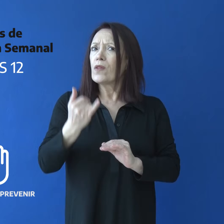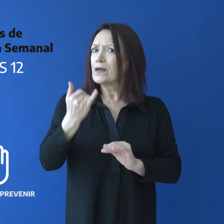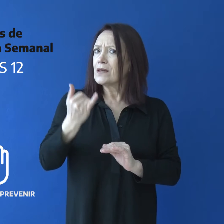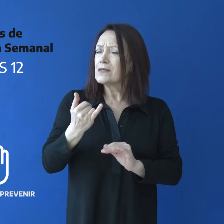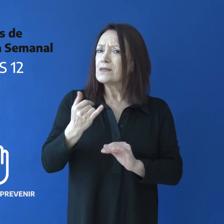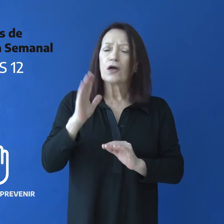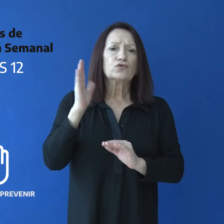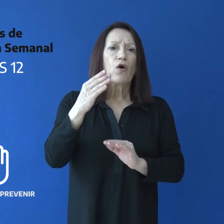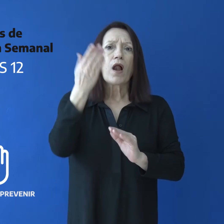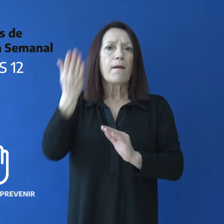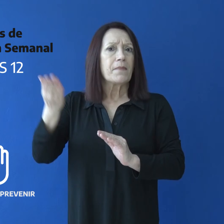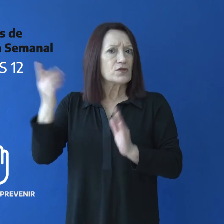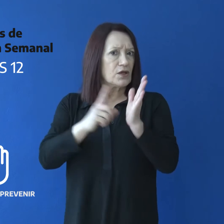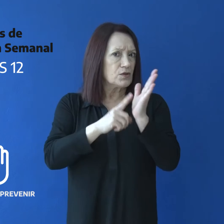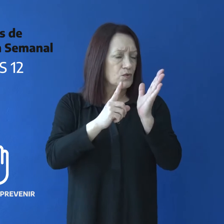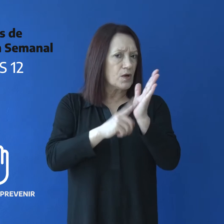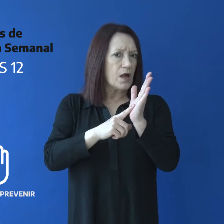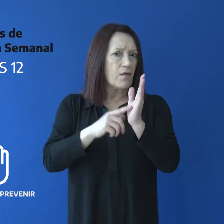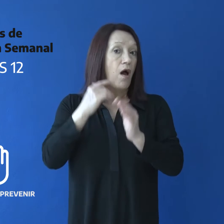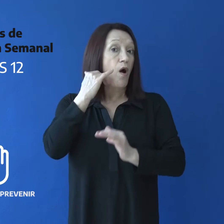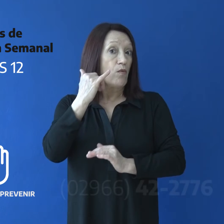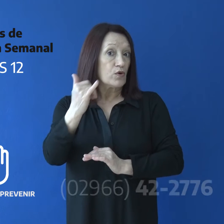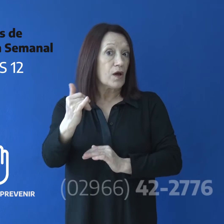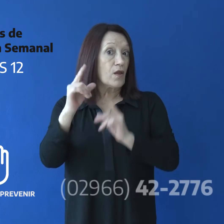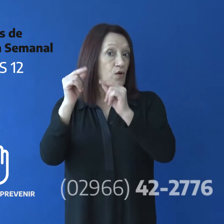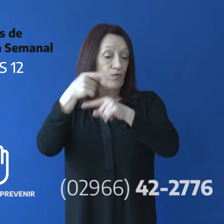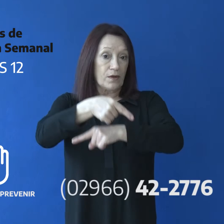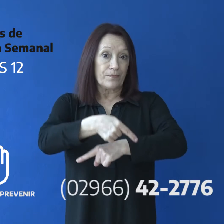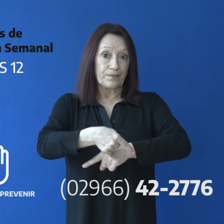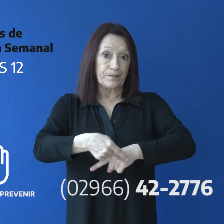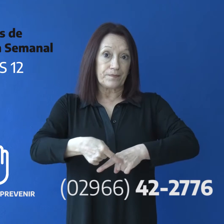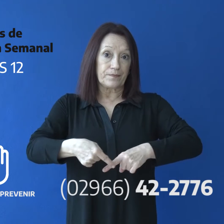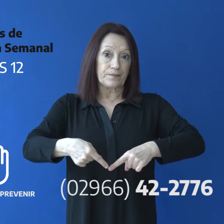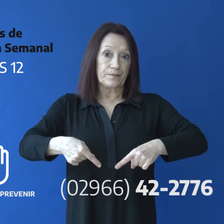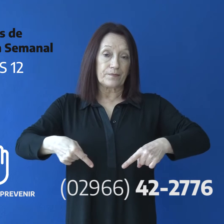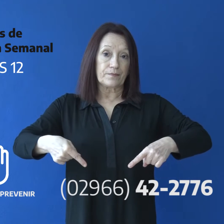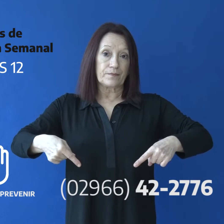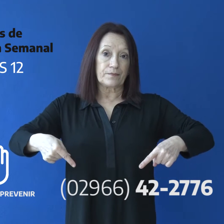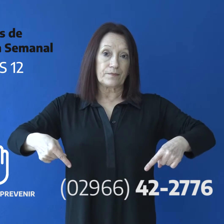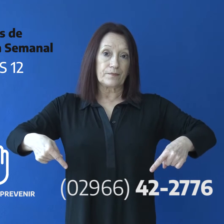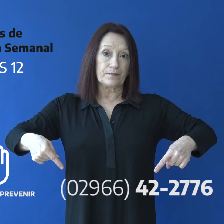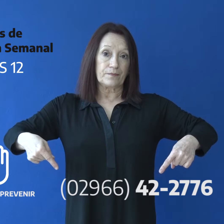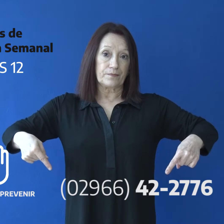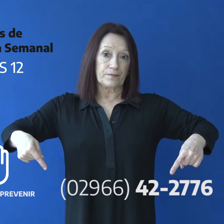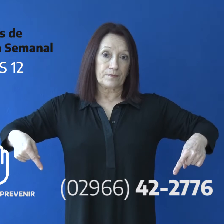las y los titulares podrán comunicarse al 2966-422